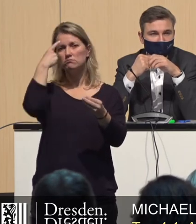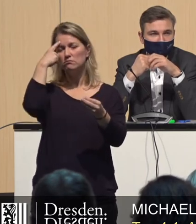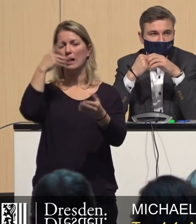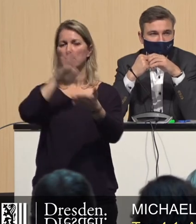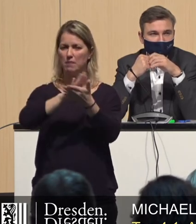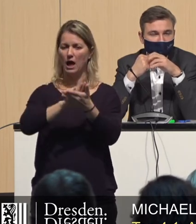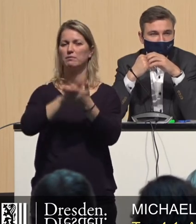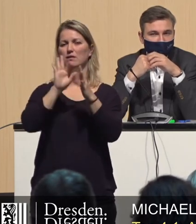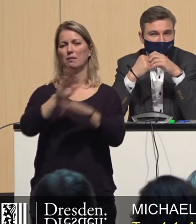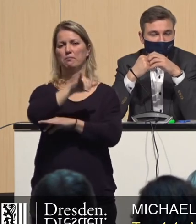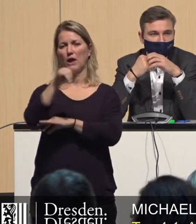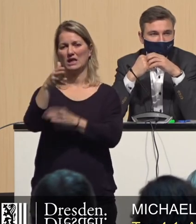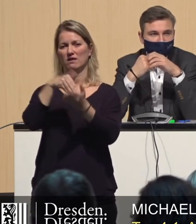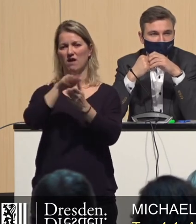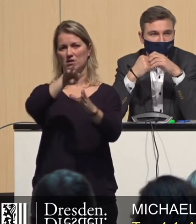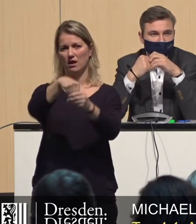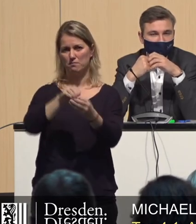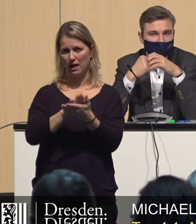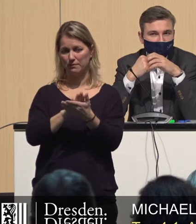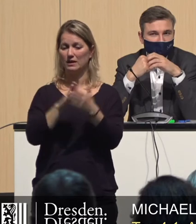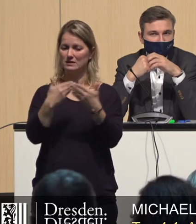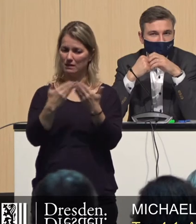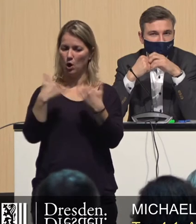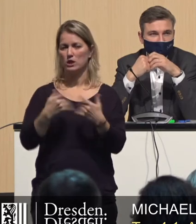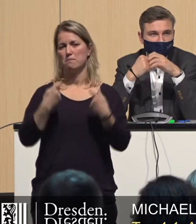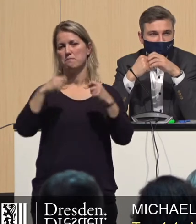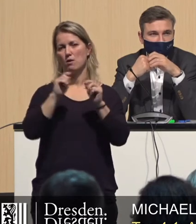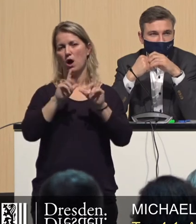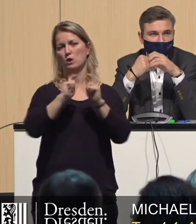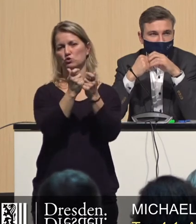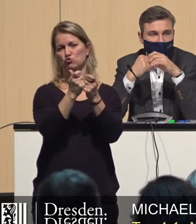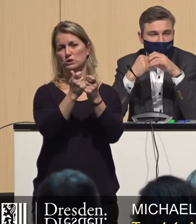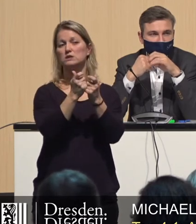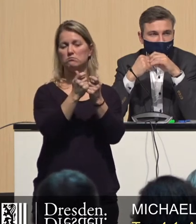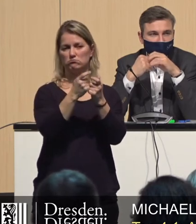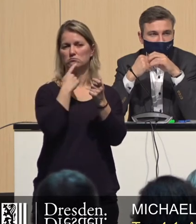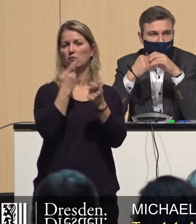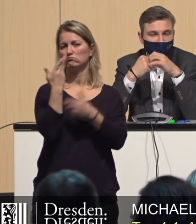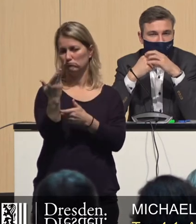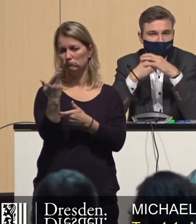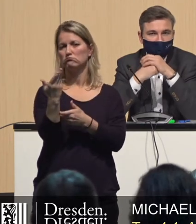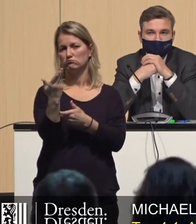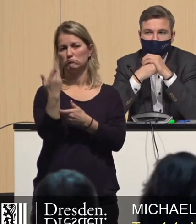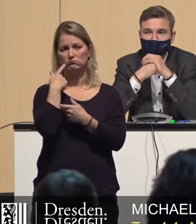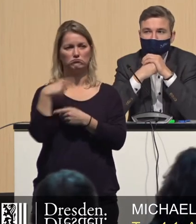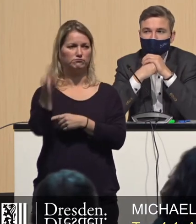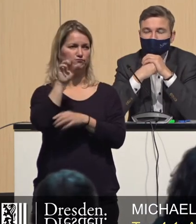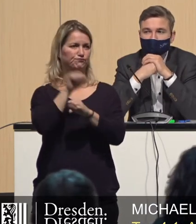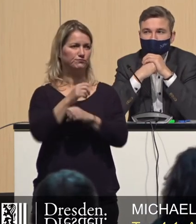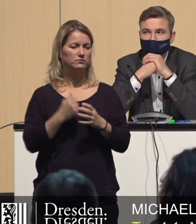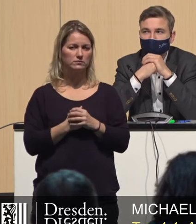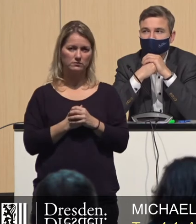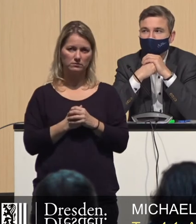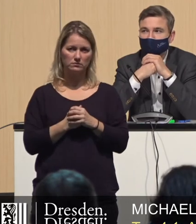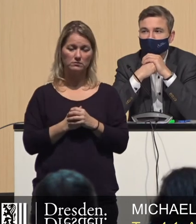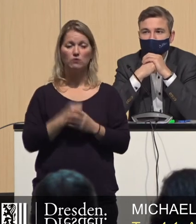ist es richtig, heute die Empfehlung des Bauausschusses dieser zuzustimmen. Es ist ja ein bisschen schade, dass uns der